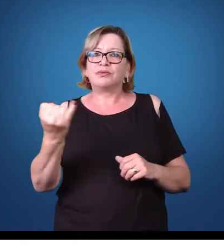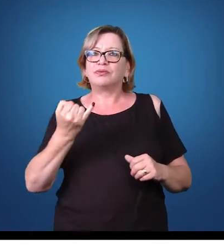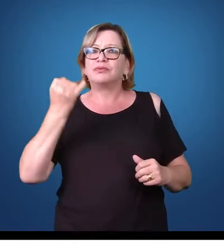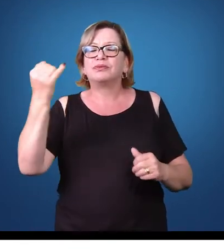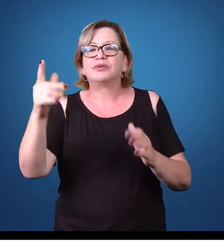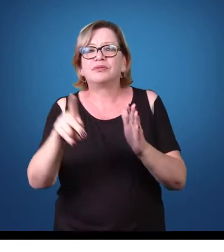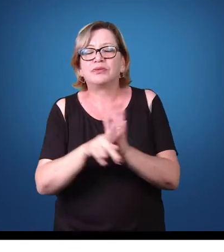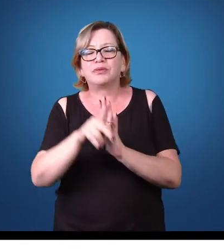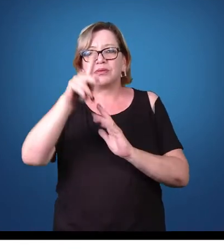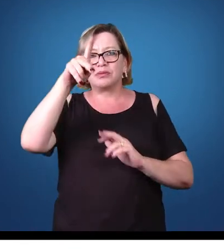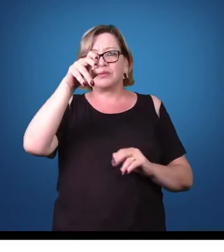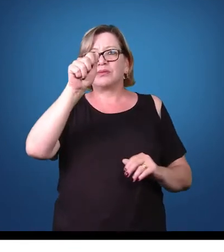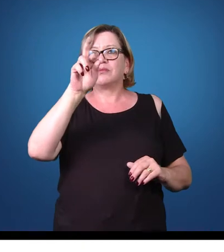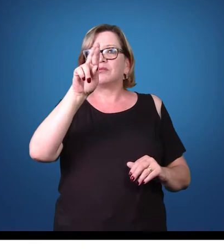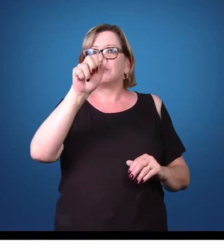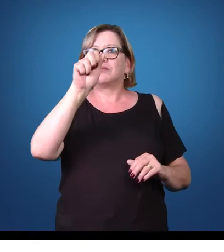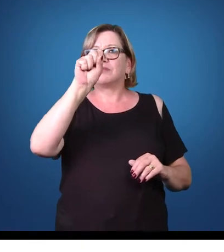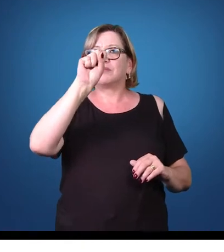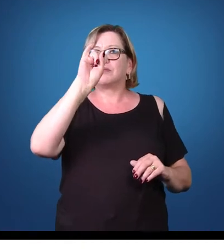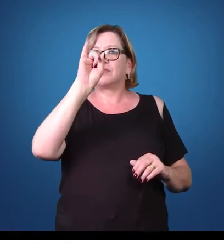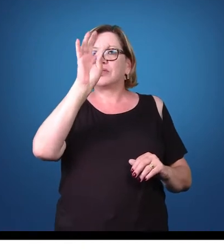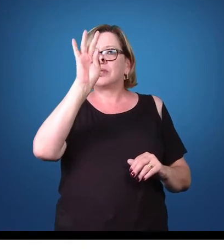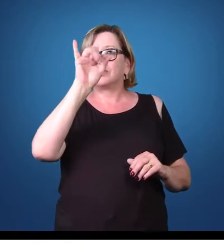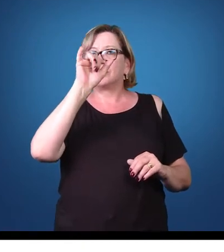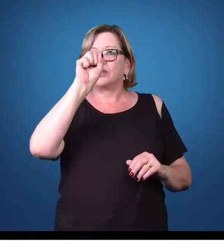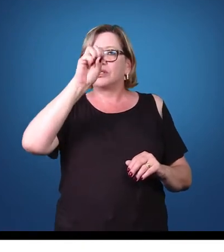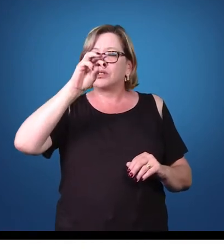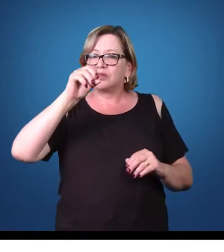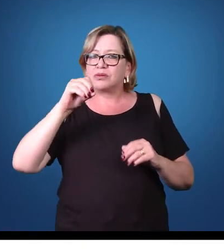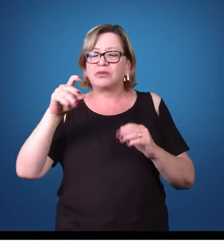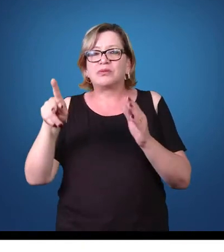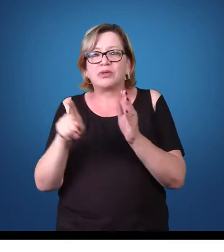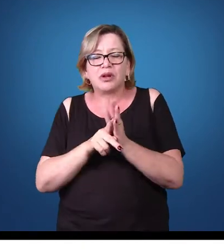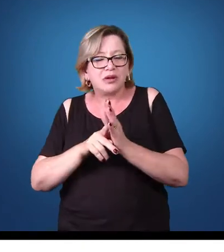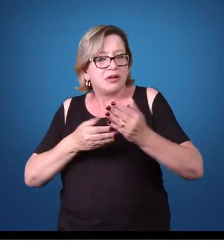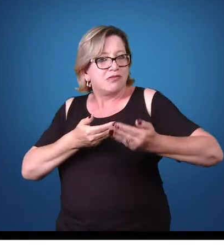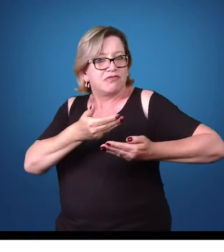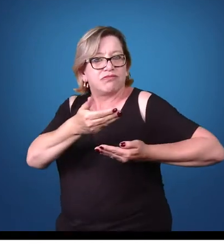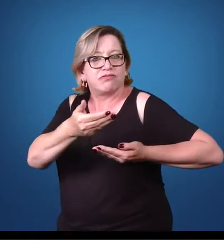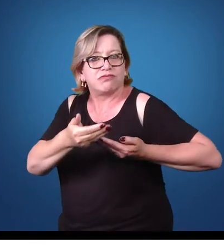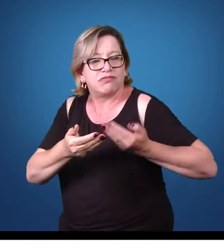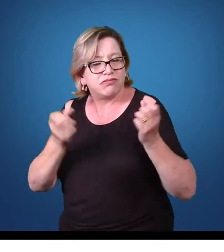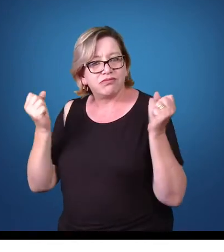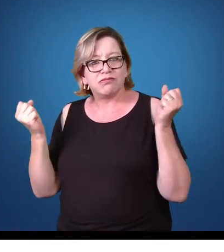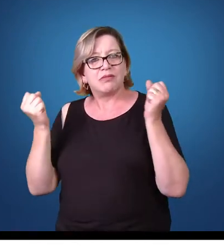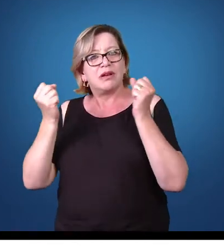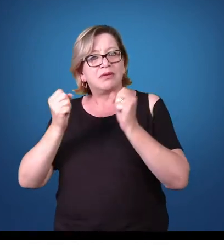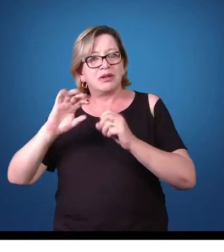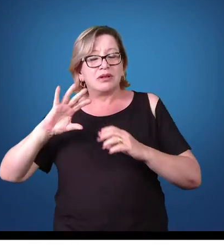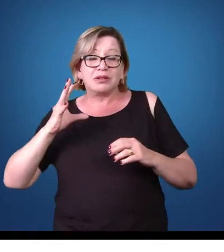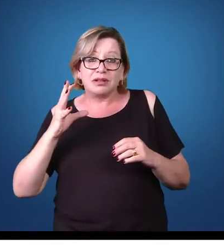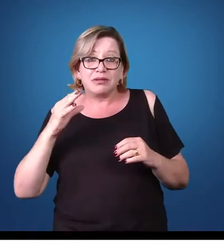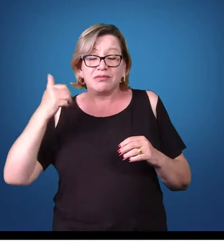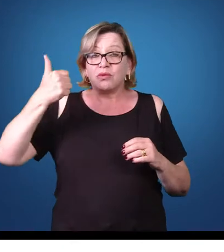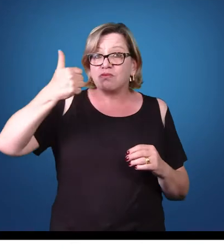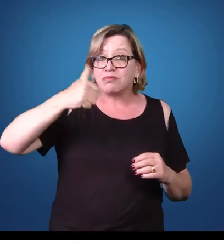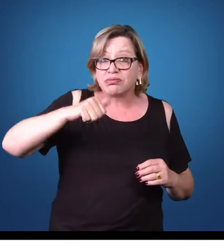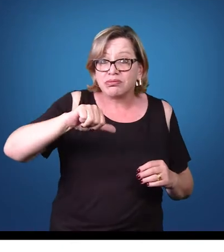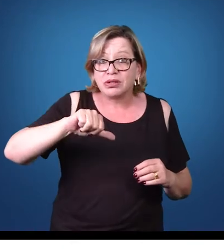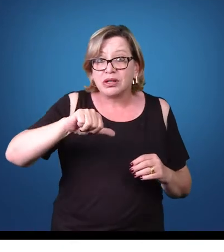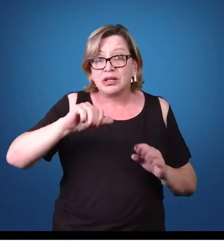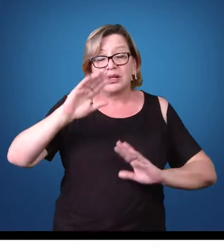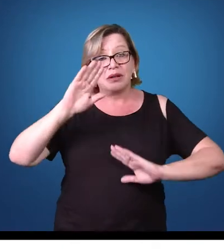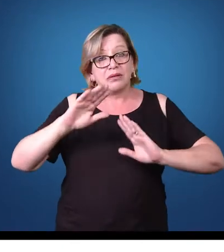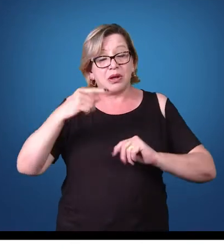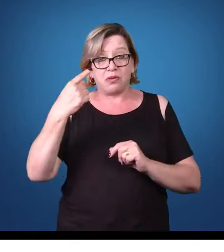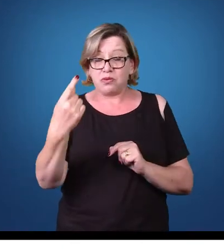parasitismo é, em função dessa associação, que essa associação pode ser negativa para um